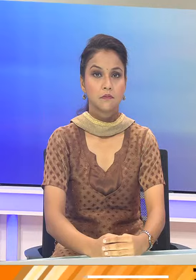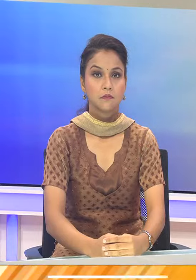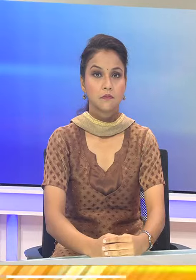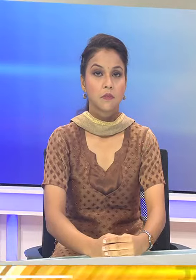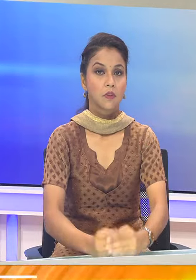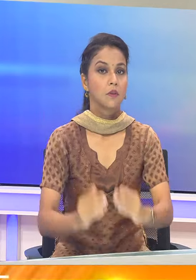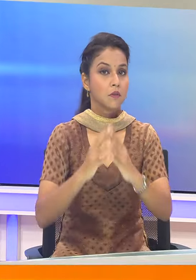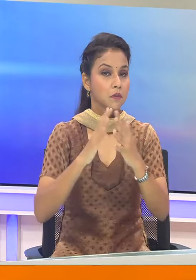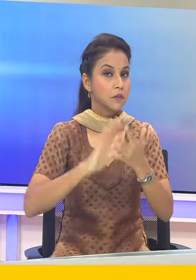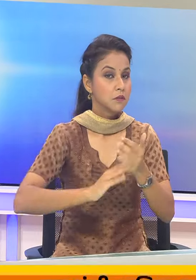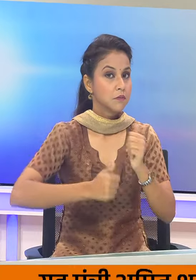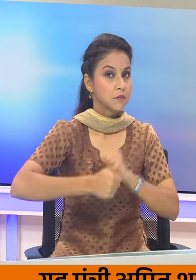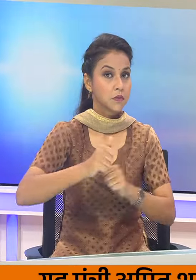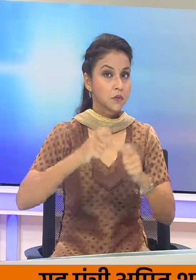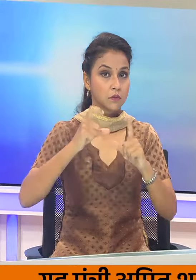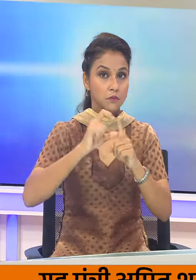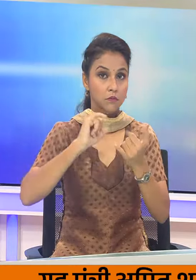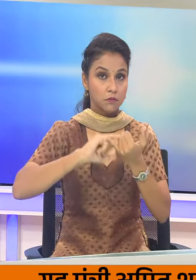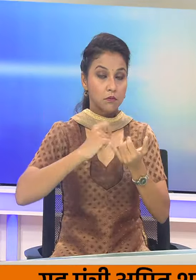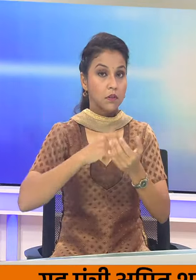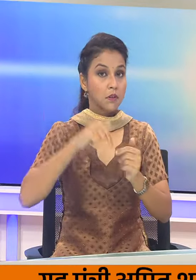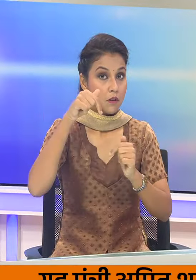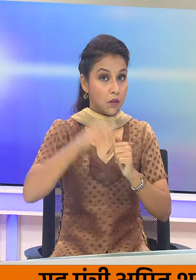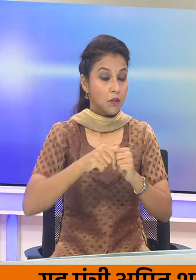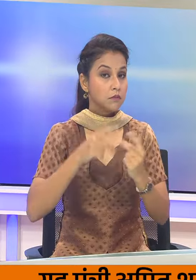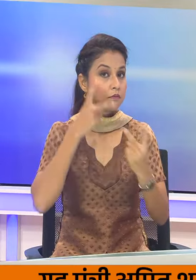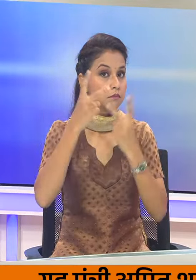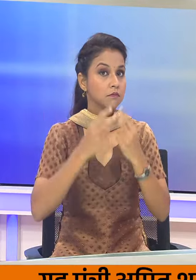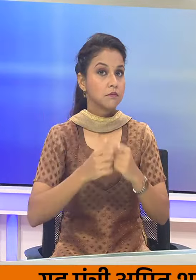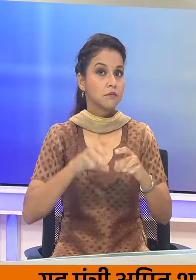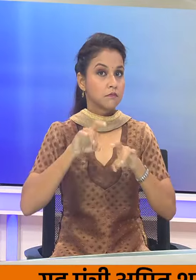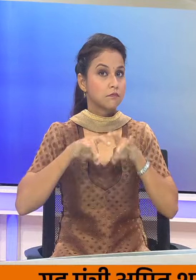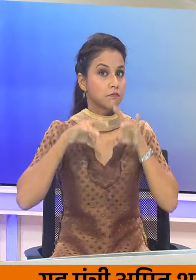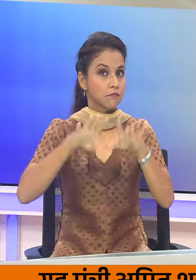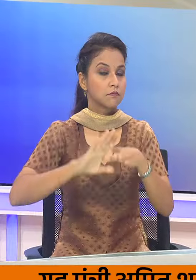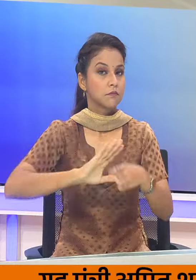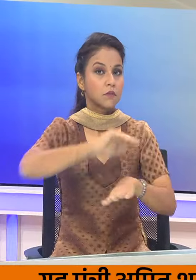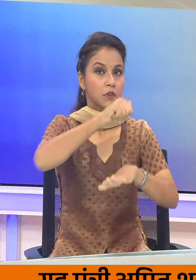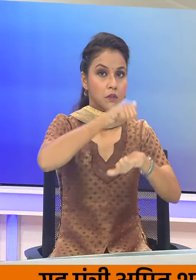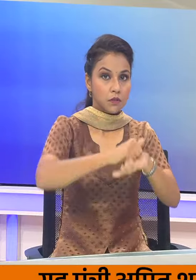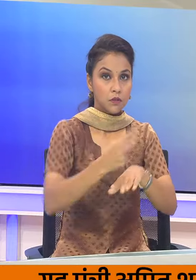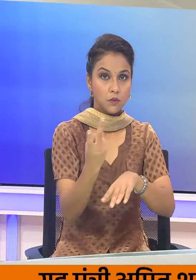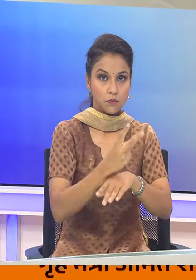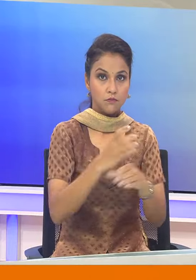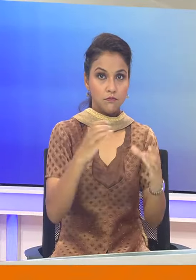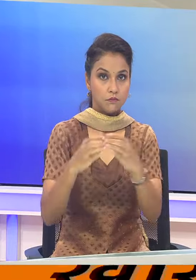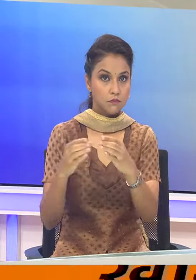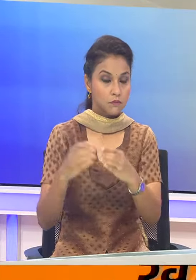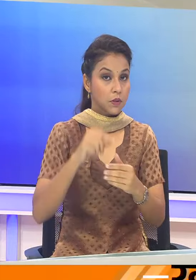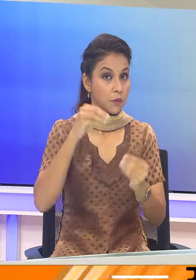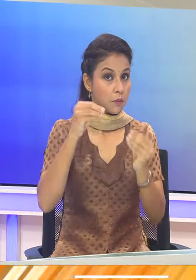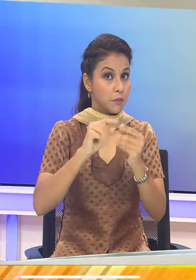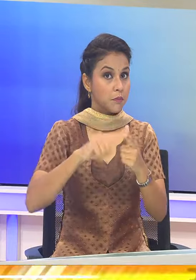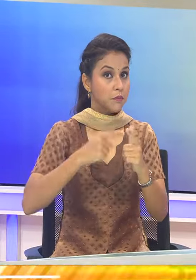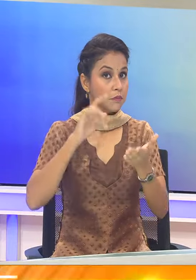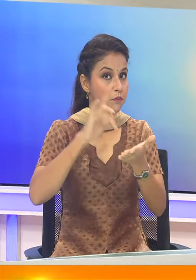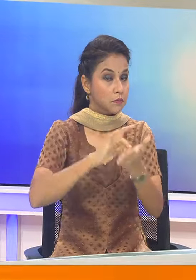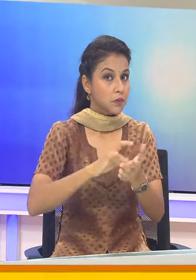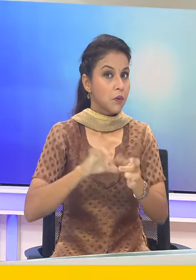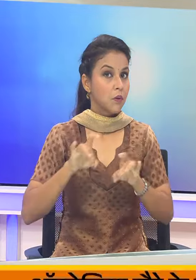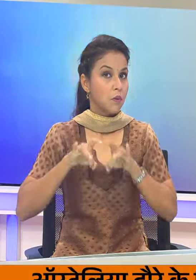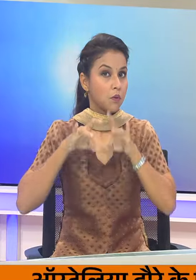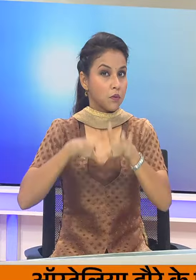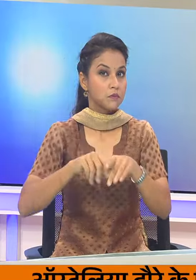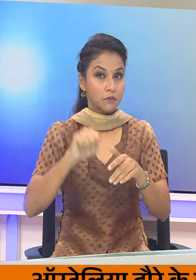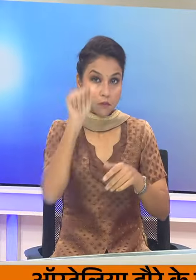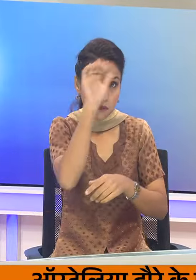विदेश मंत्री रुक्रेश जिश्वंकर राच से उस्ट्रेलिया और सिंगापूर की छे दिम की यात्रा पर रहेंगे। तरहन विदेश मंत्री ब्रिजबिन जाएंगे और और आस्ट्रेलिया में भारत